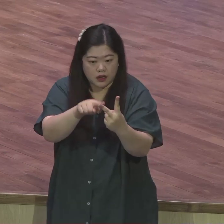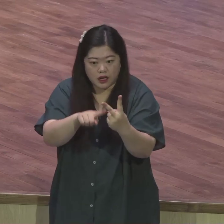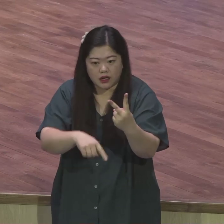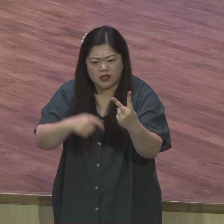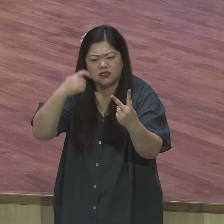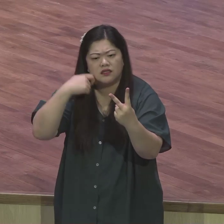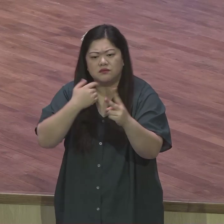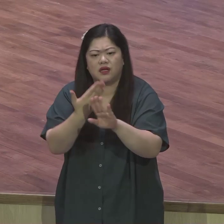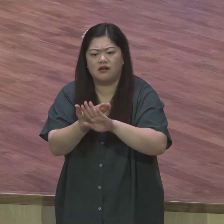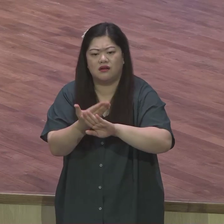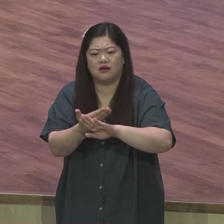심정이에요